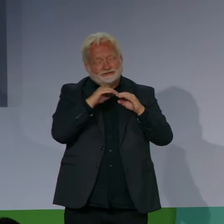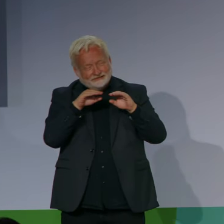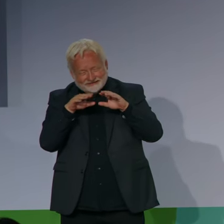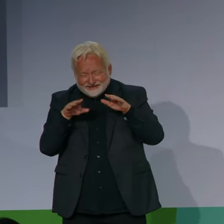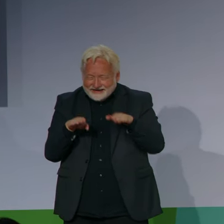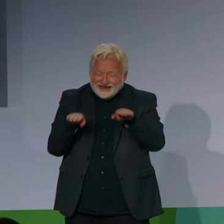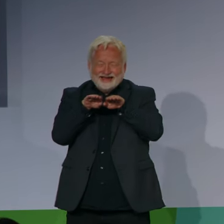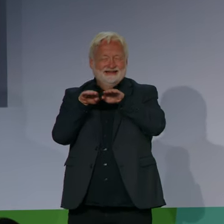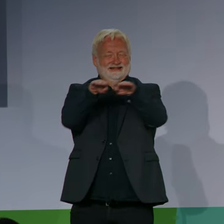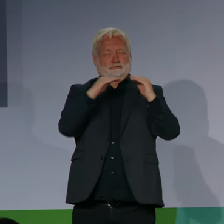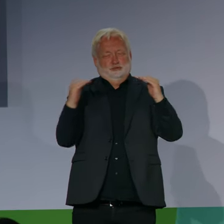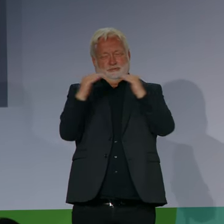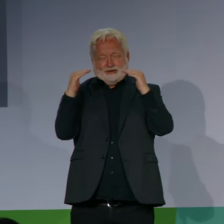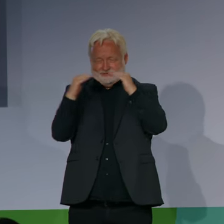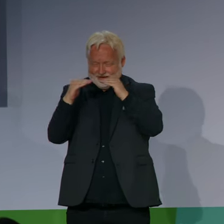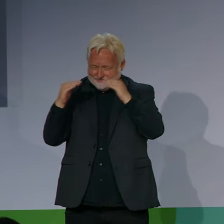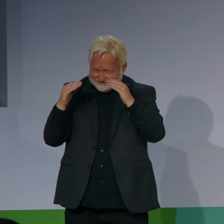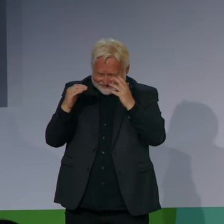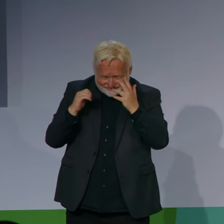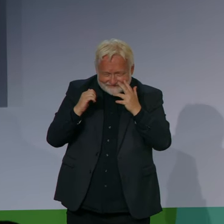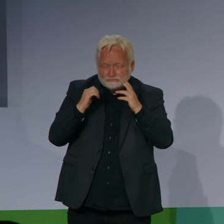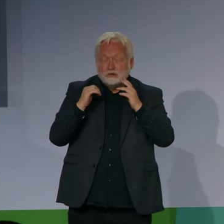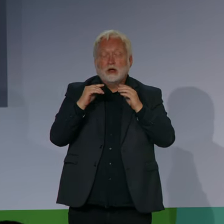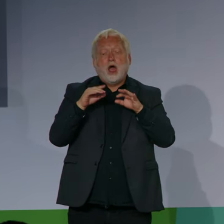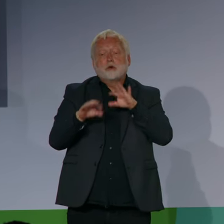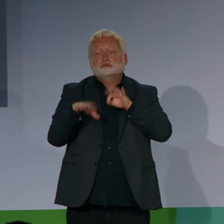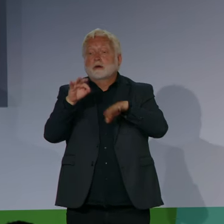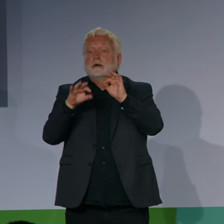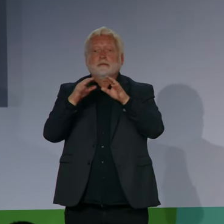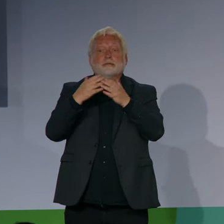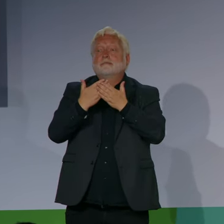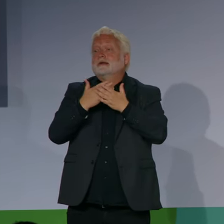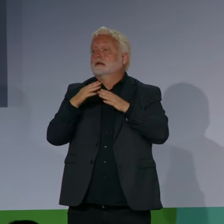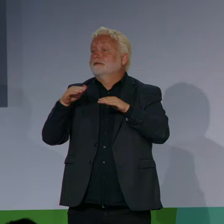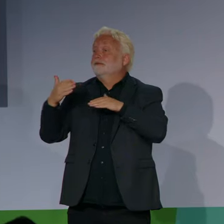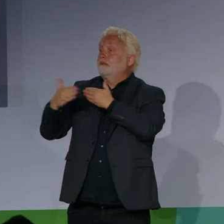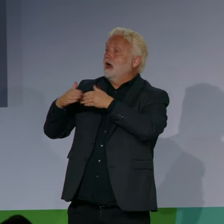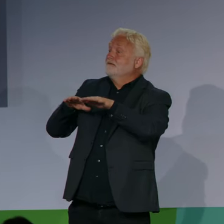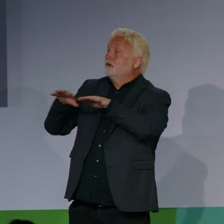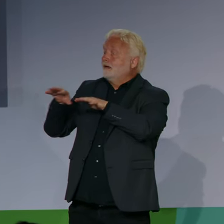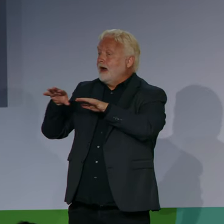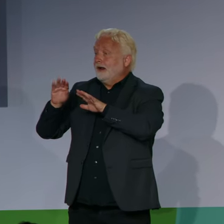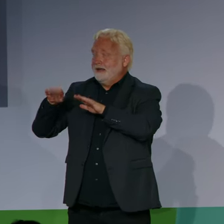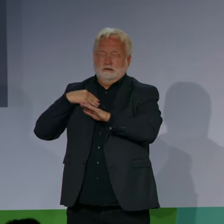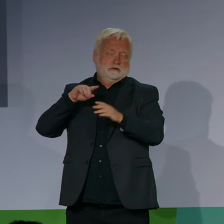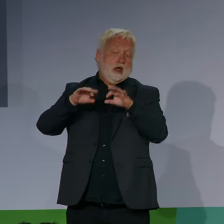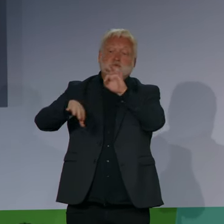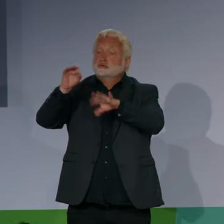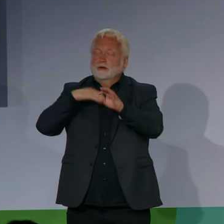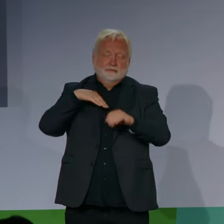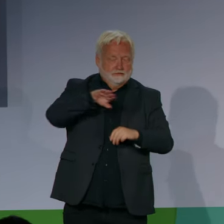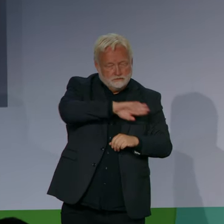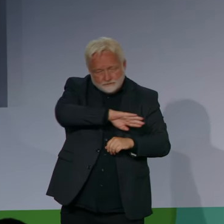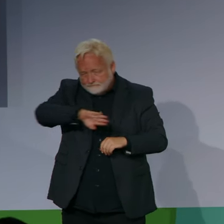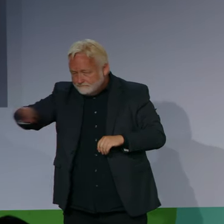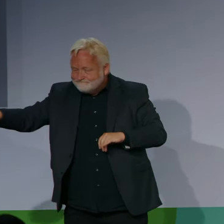die Werkstätten für behinderte Menschen stärker auf die Integration in den allgemeinen Arbeitsmarkt auszurichten. Dazu werden wir